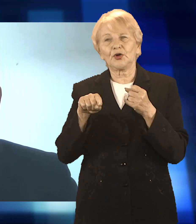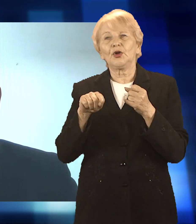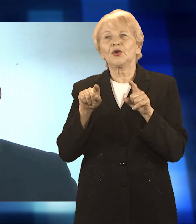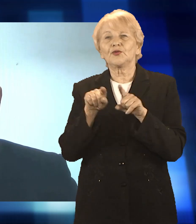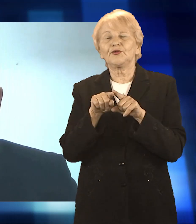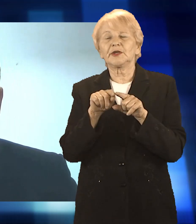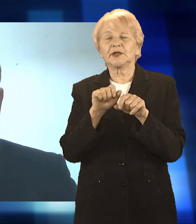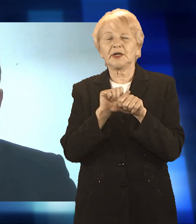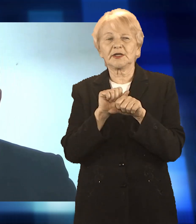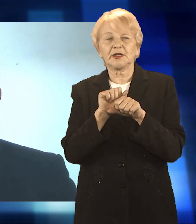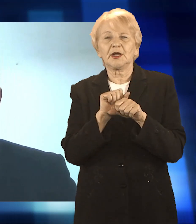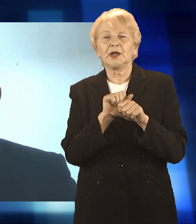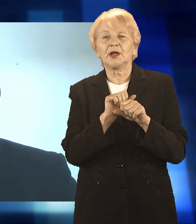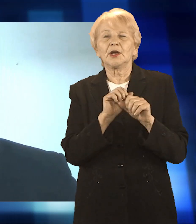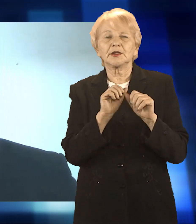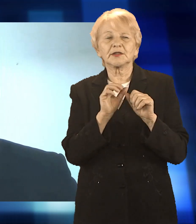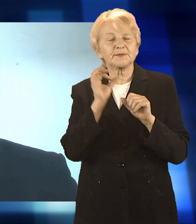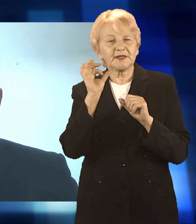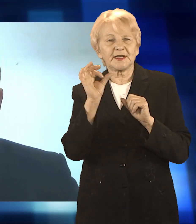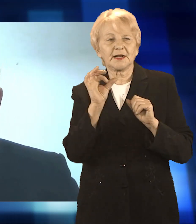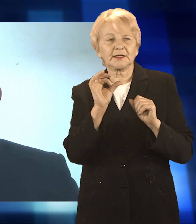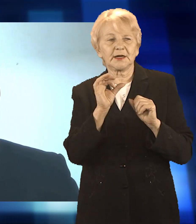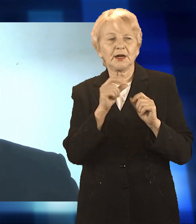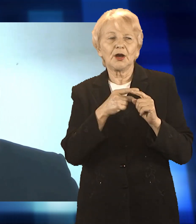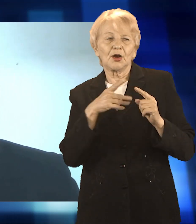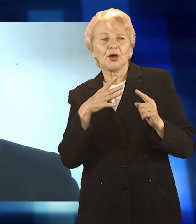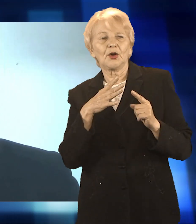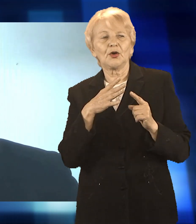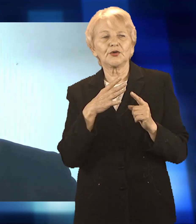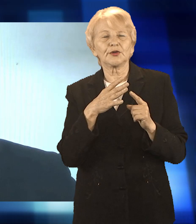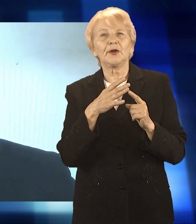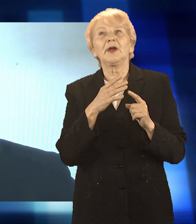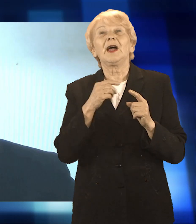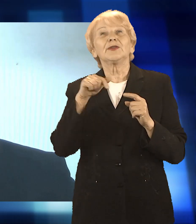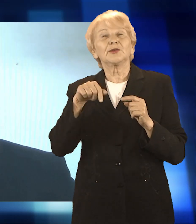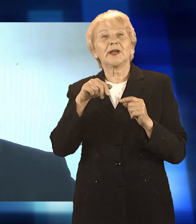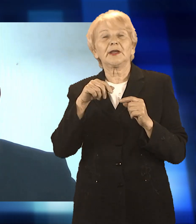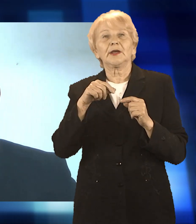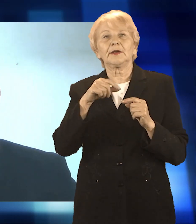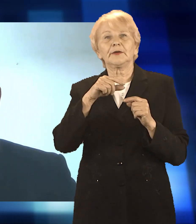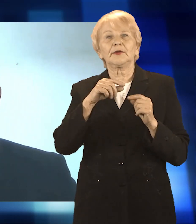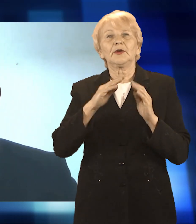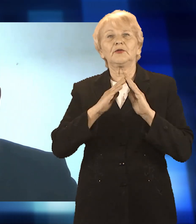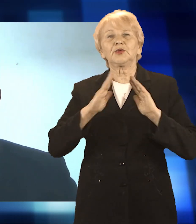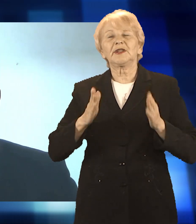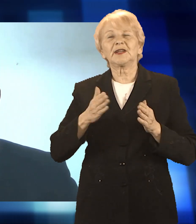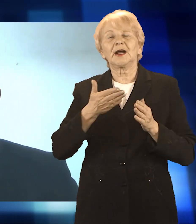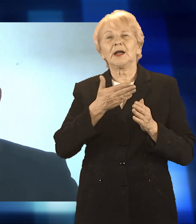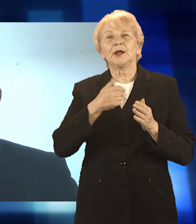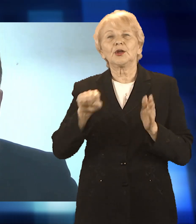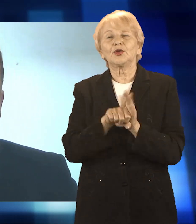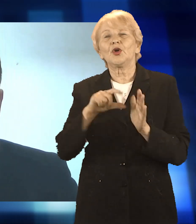zakładu od ludzi z zewnątrz. Czyli praktycznie nie mamy kontaktu bezpośrednio z klientami,